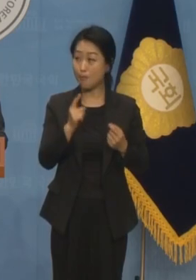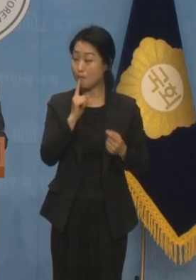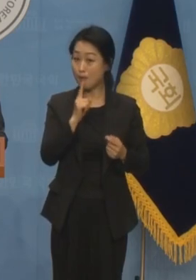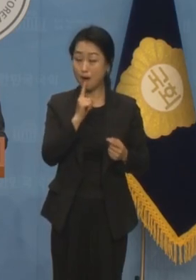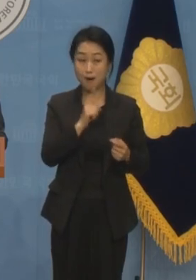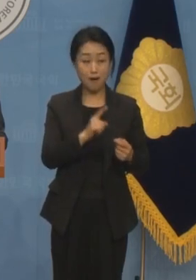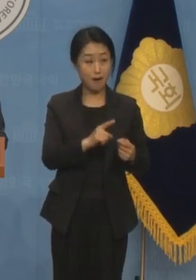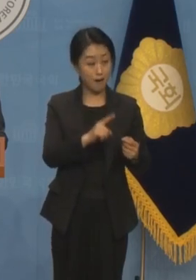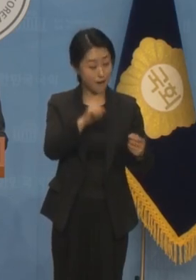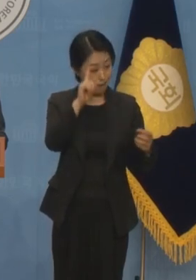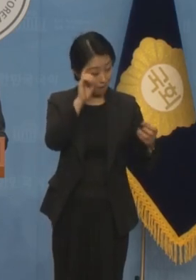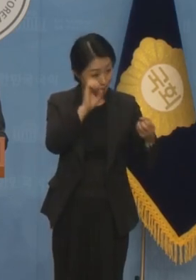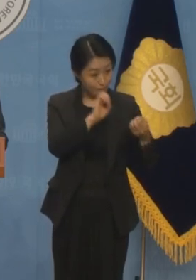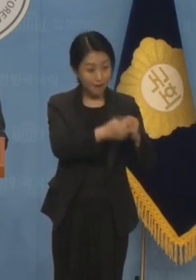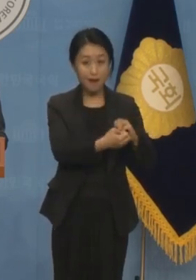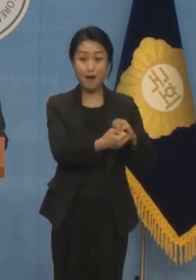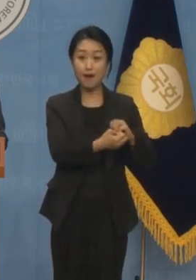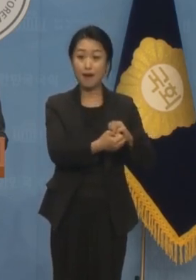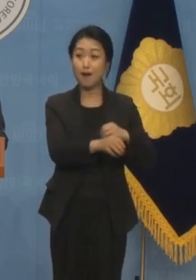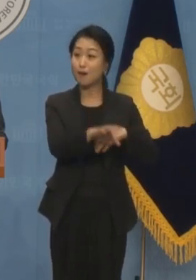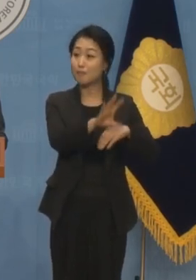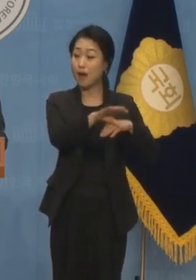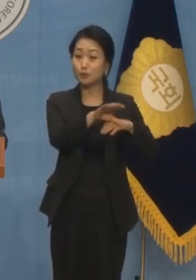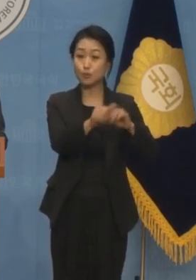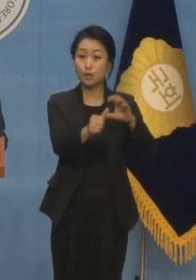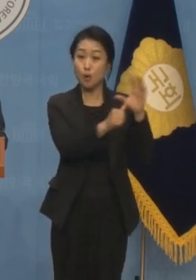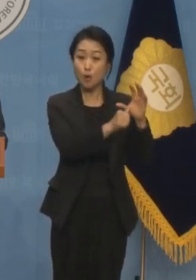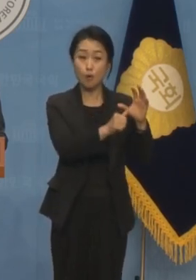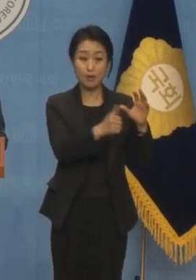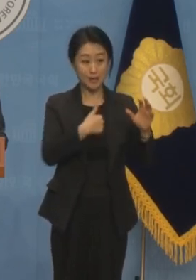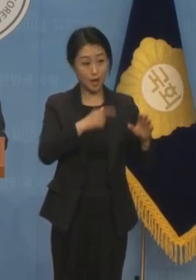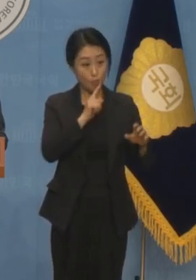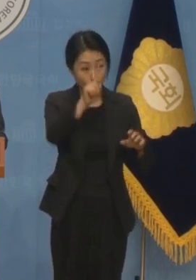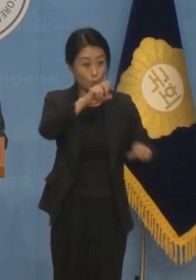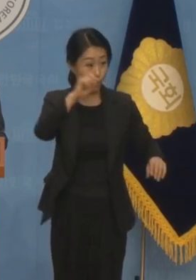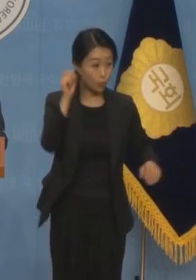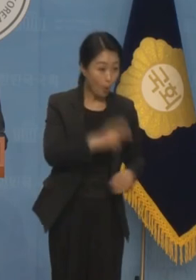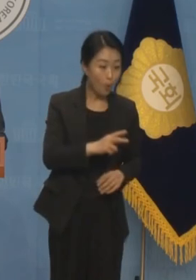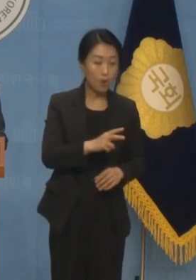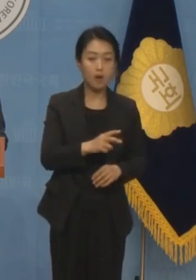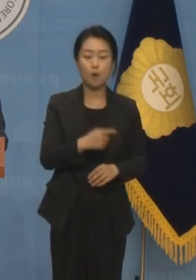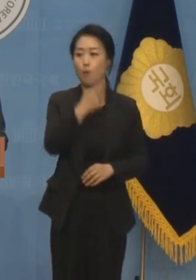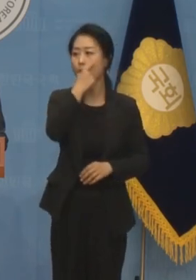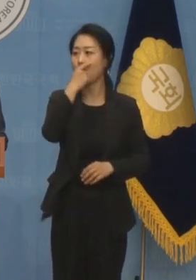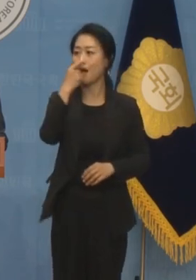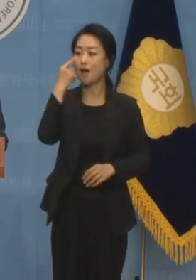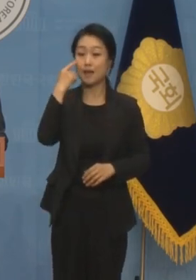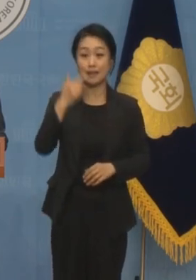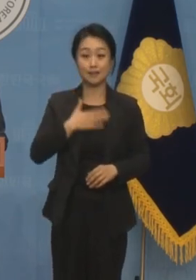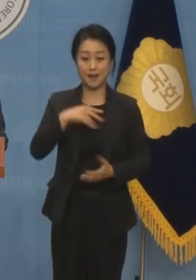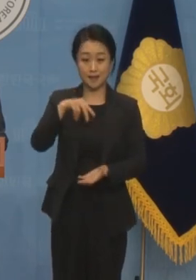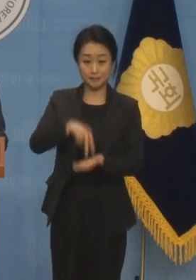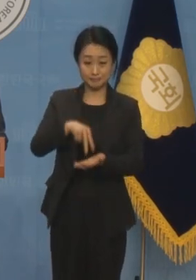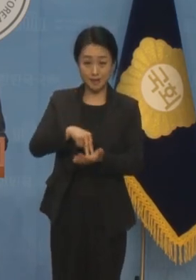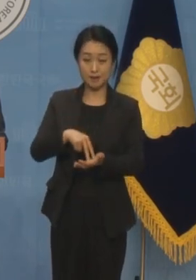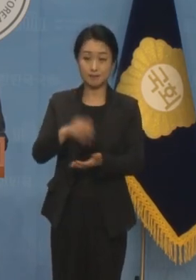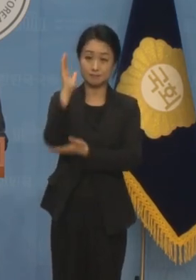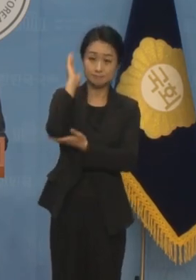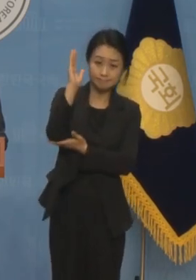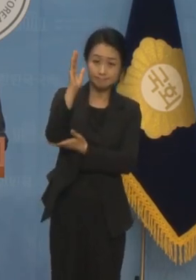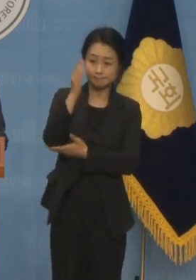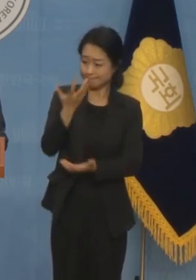언론을 이용하고 추가적인 고소를 한 것이 오늘 확인됐기에 오늘 저의 발언에 근거가 된